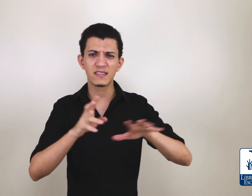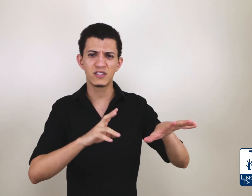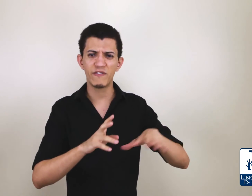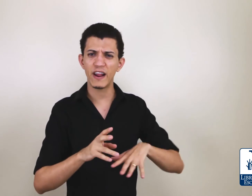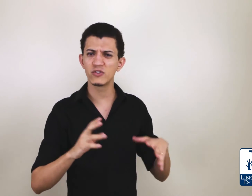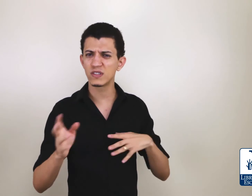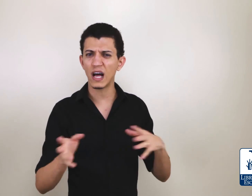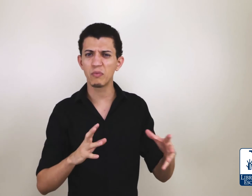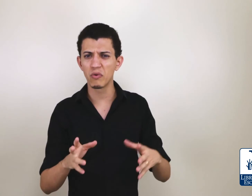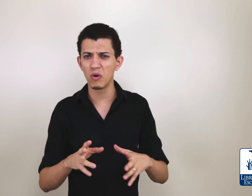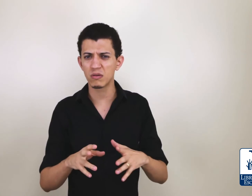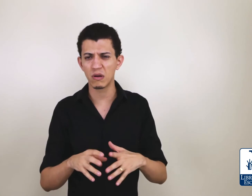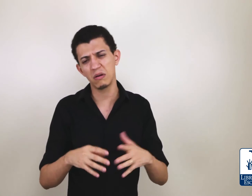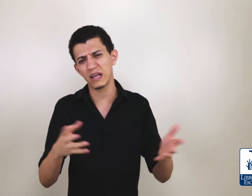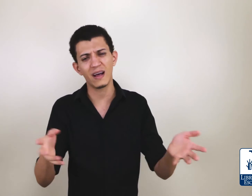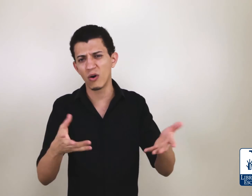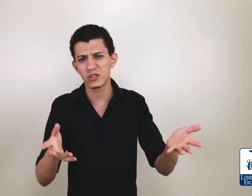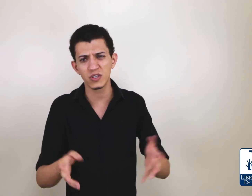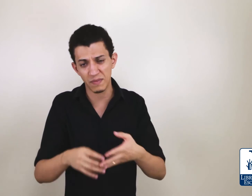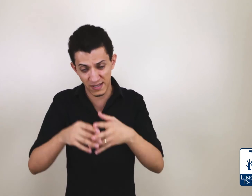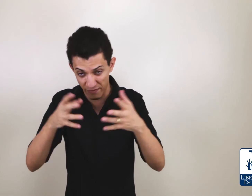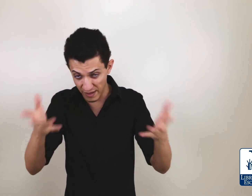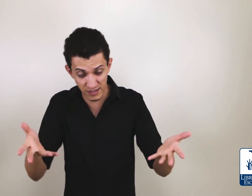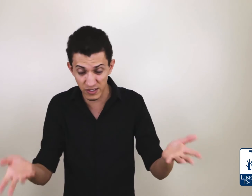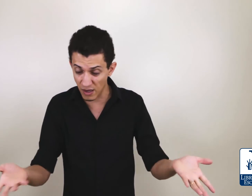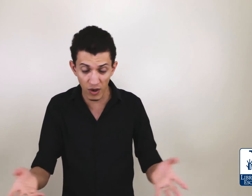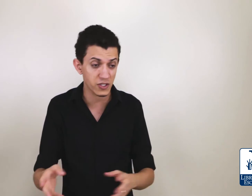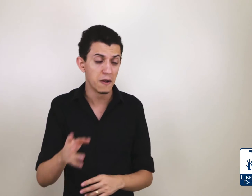essas diferenças de um estado com o outro, eu não entendo a lógica disso, mas, enfim, existe essa lógica.